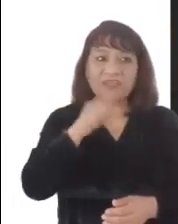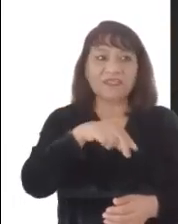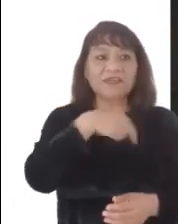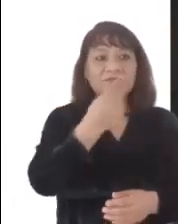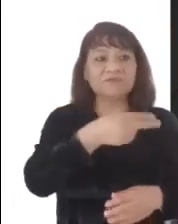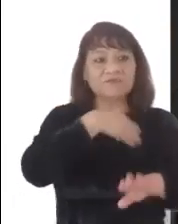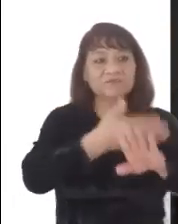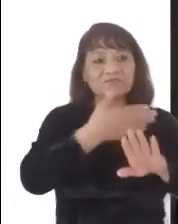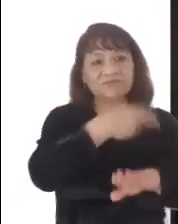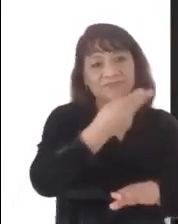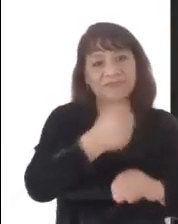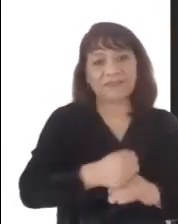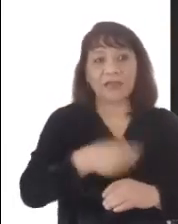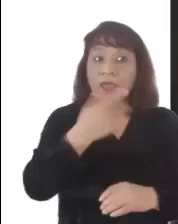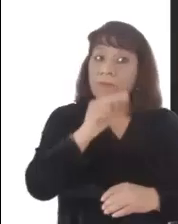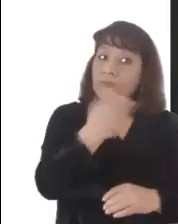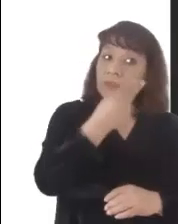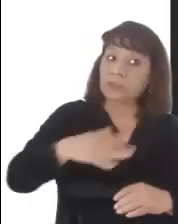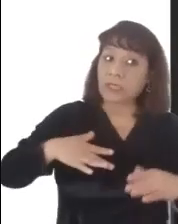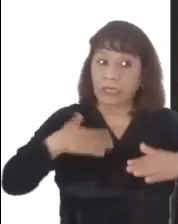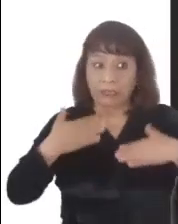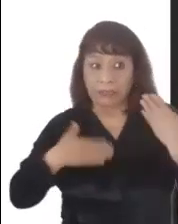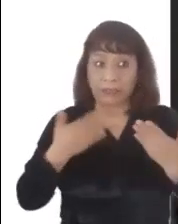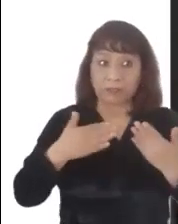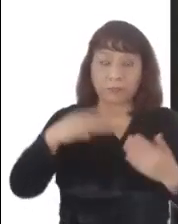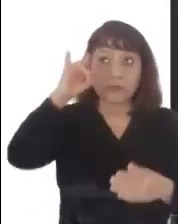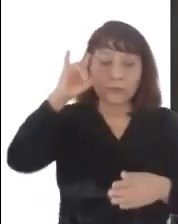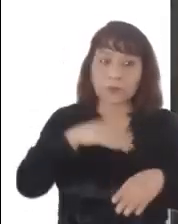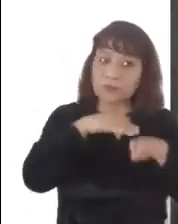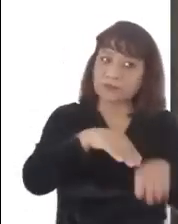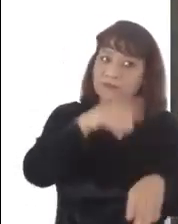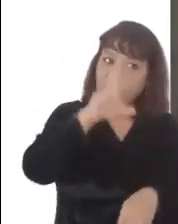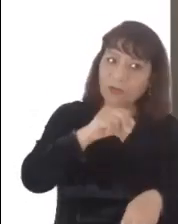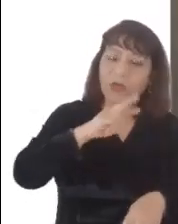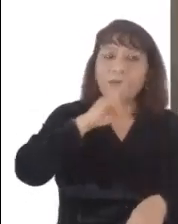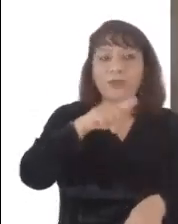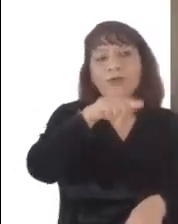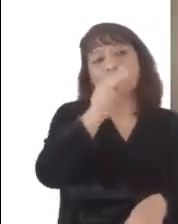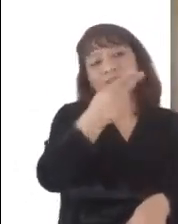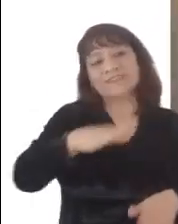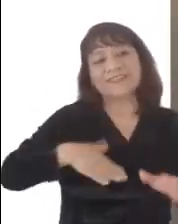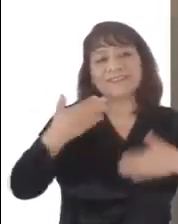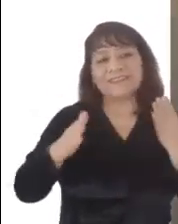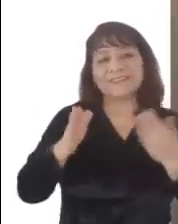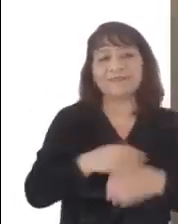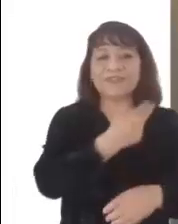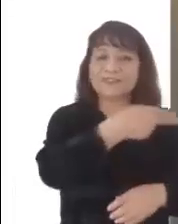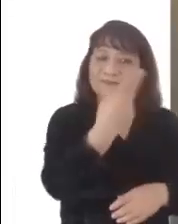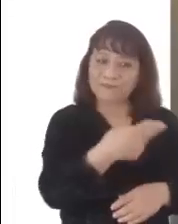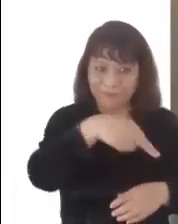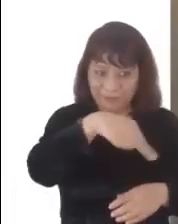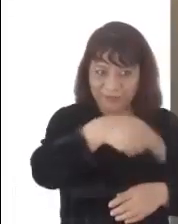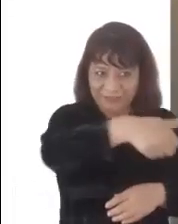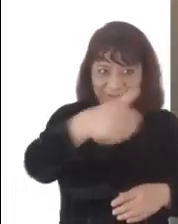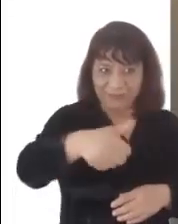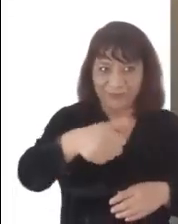podrá hacer daño. Pero no se alegren de que los demonios se les sometan, alégrense más bien de que sus nombres estén escritos en el